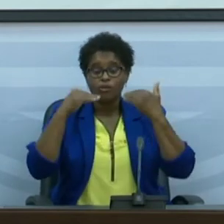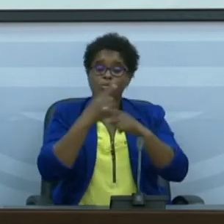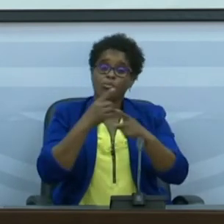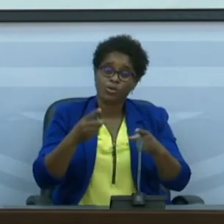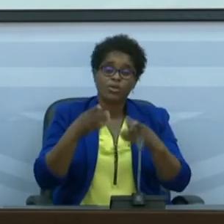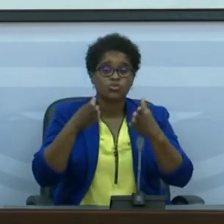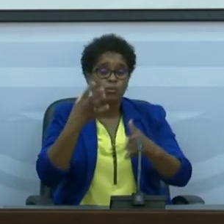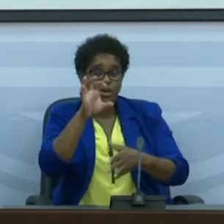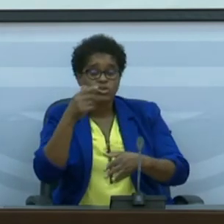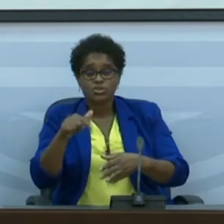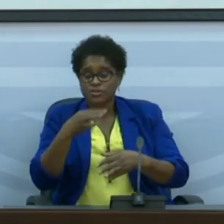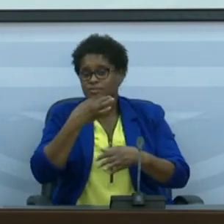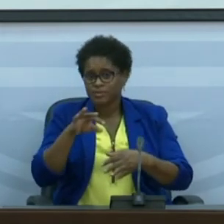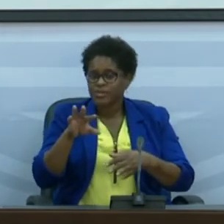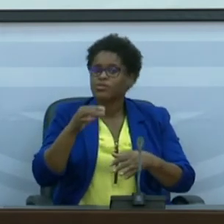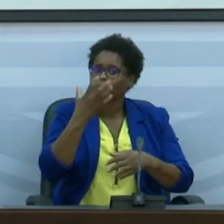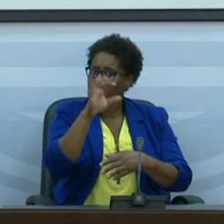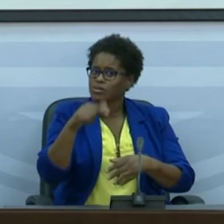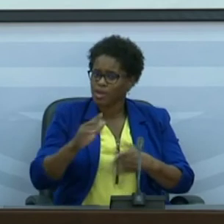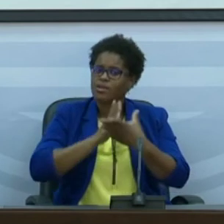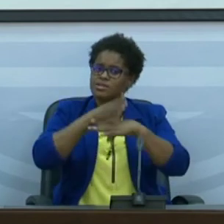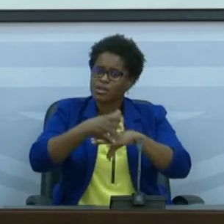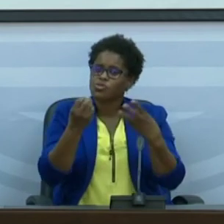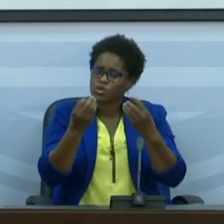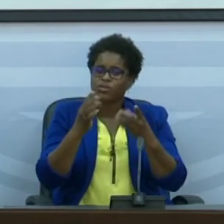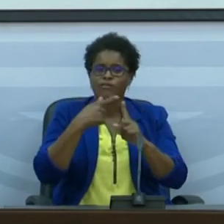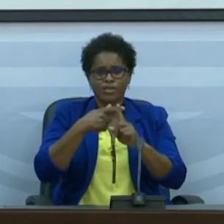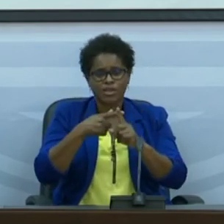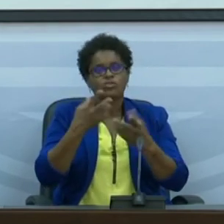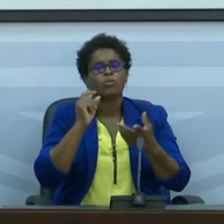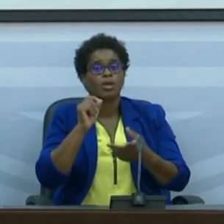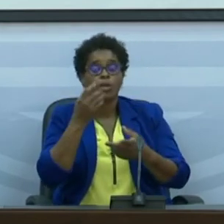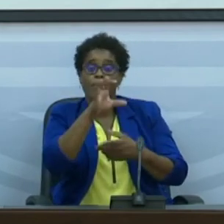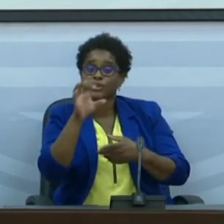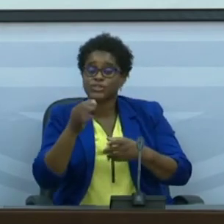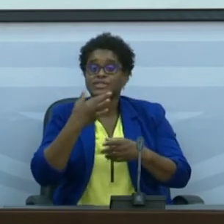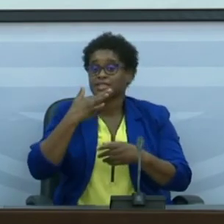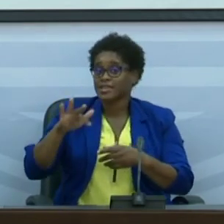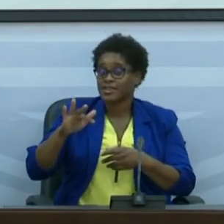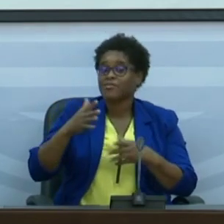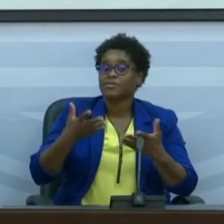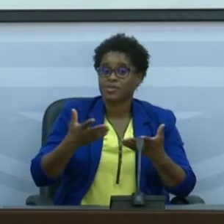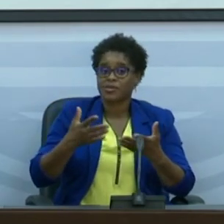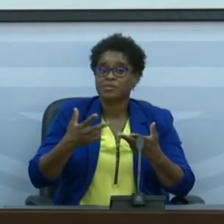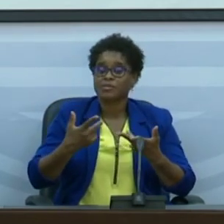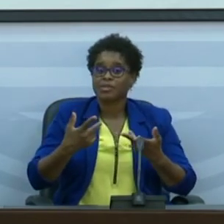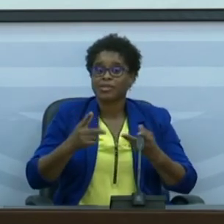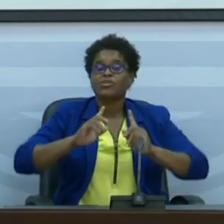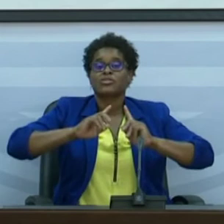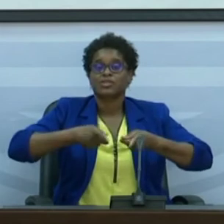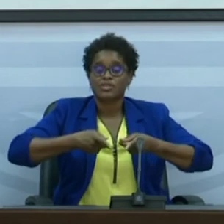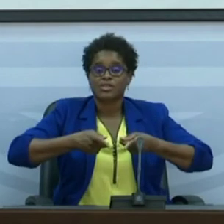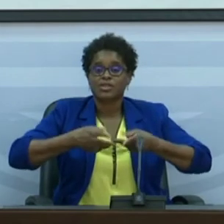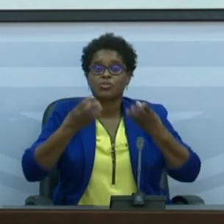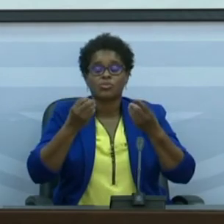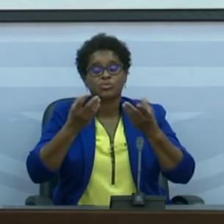acesso a uma série de vantagens nomeadamente a países estrangeiros que acabam por levantar várias